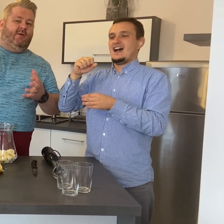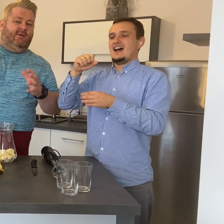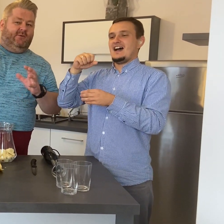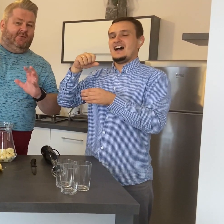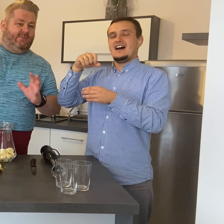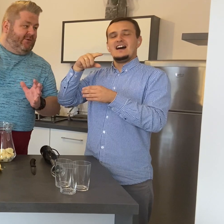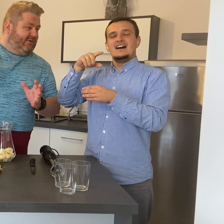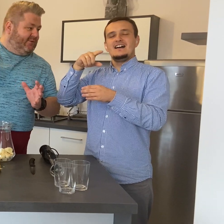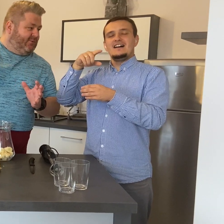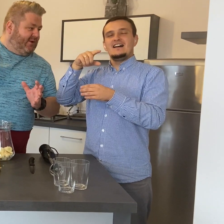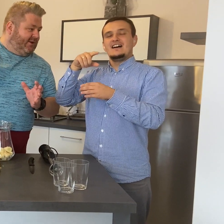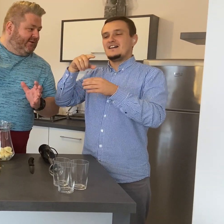Brozowy cukier.